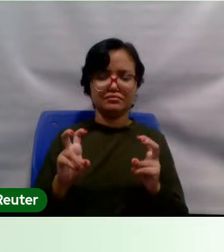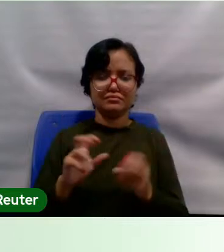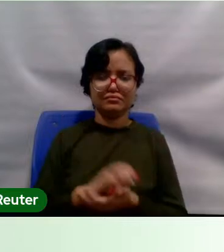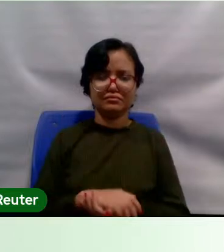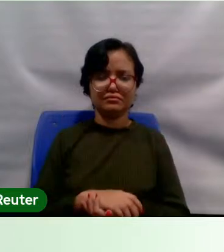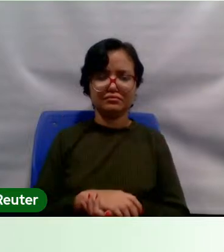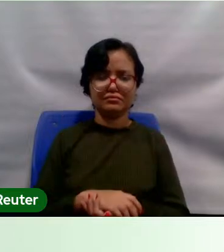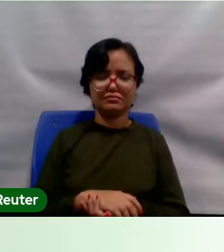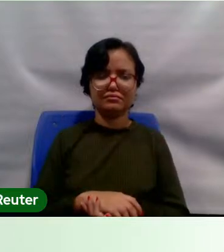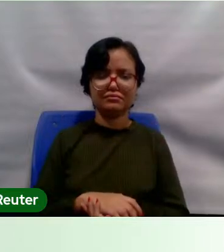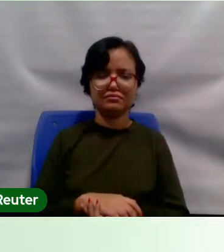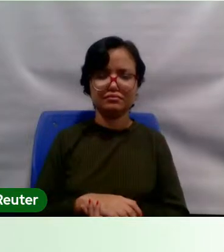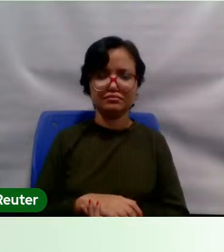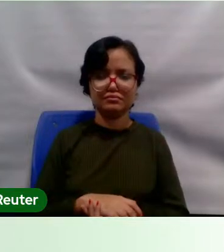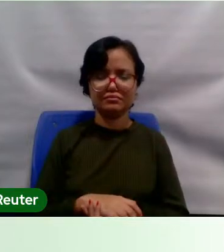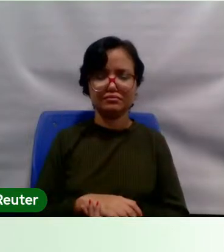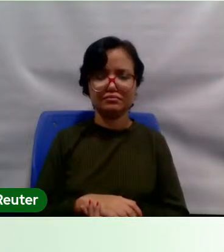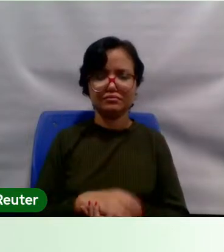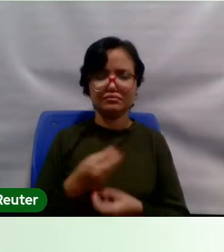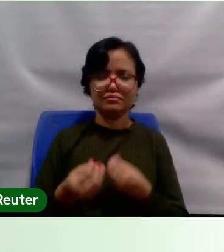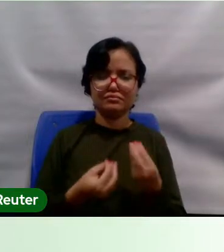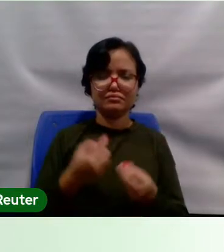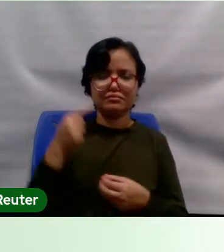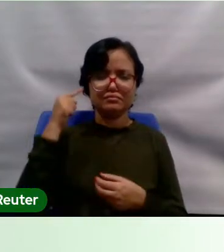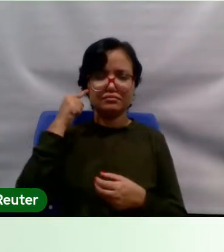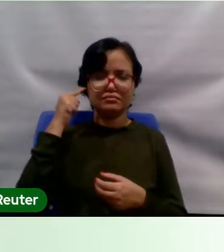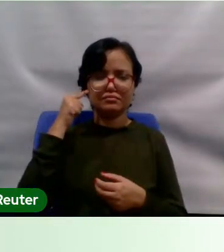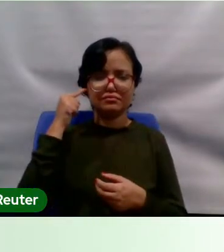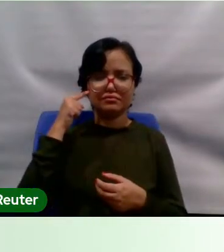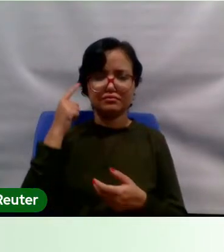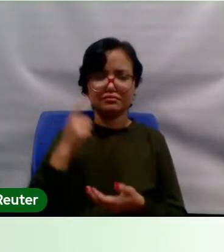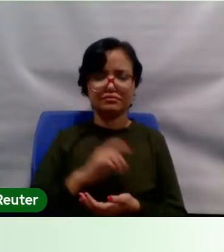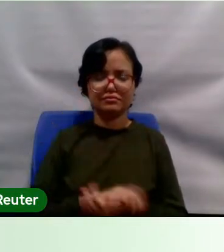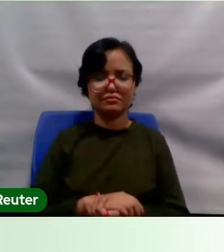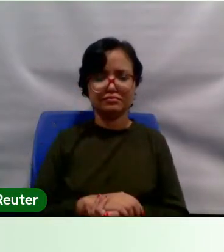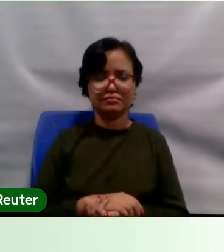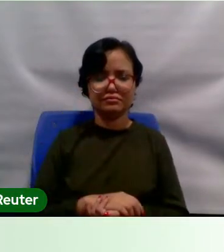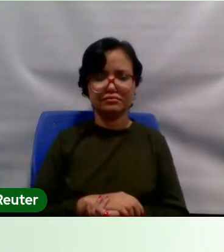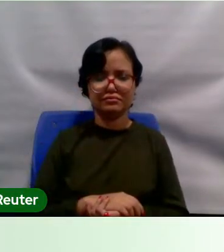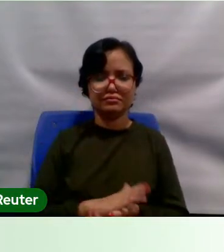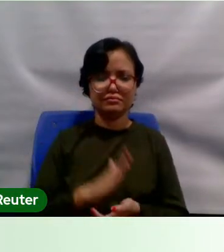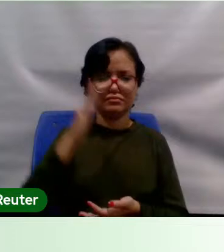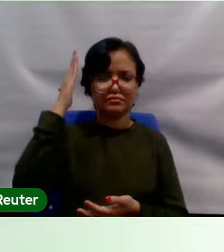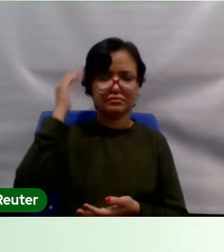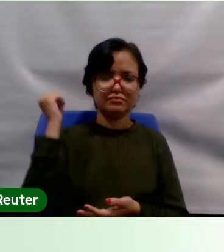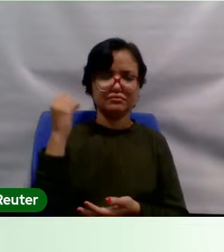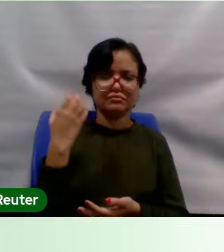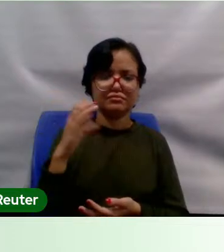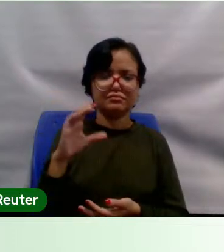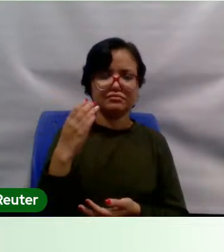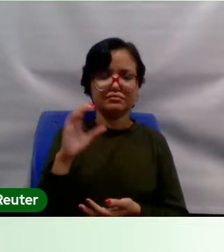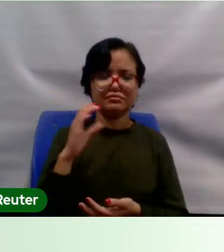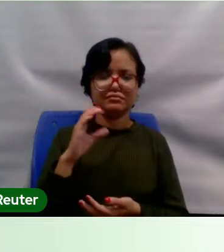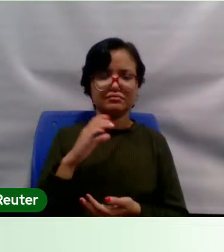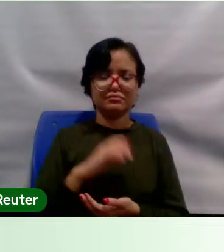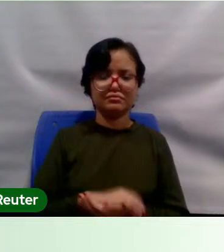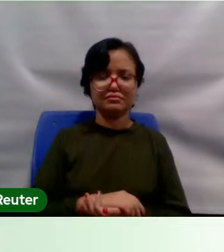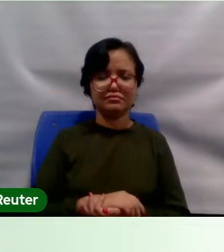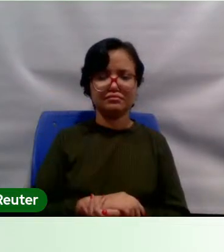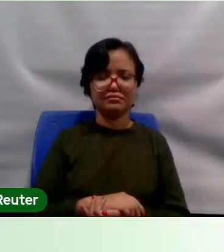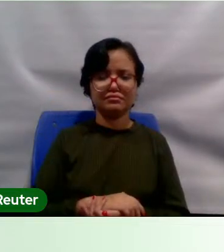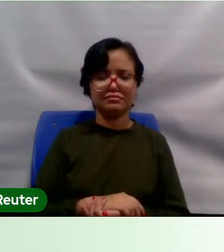E como é que esse pensamento negacionista desse saber científico, né? Desse,